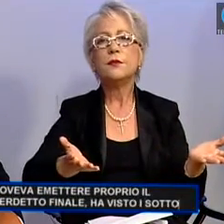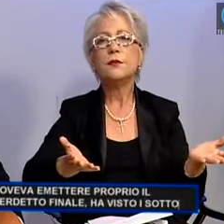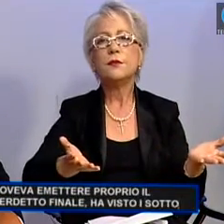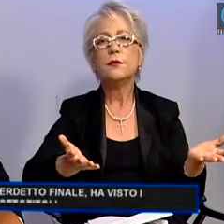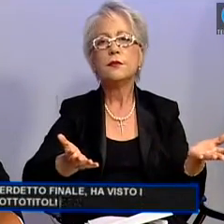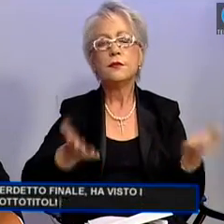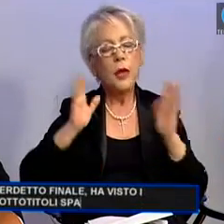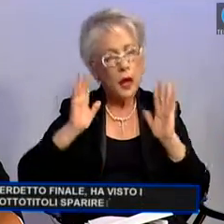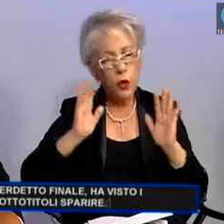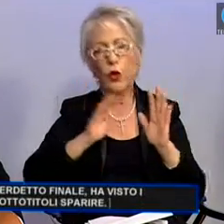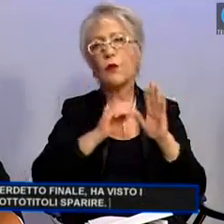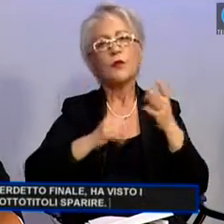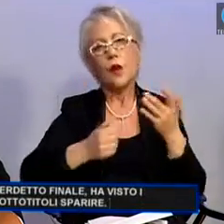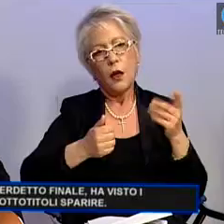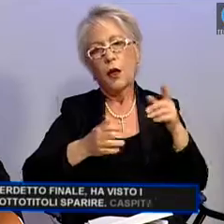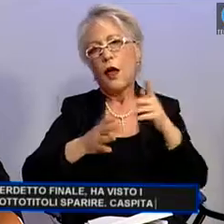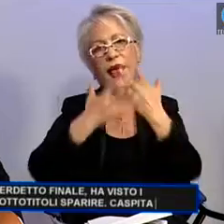E, caspita,